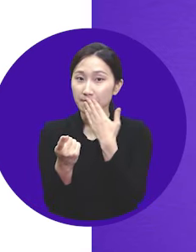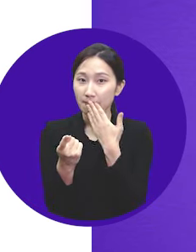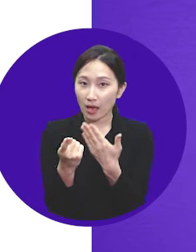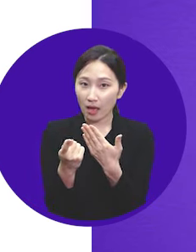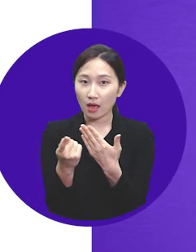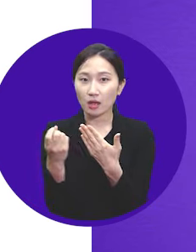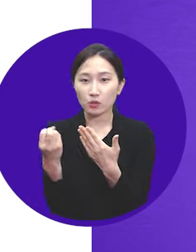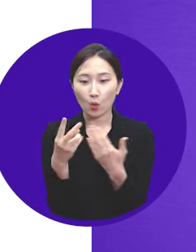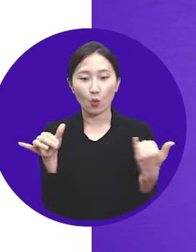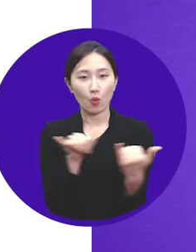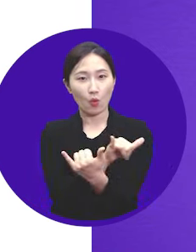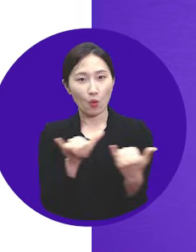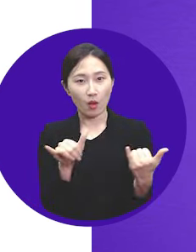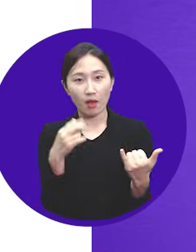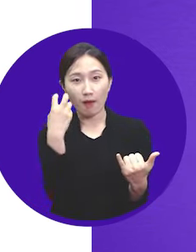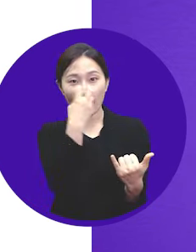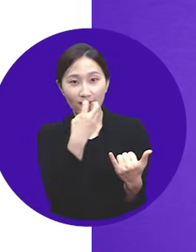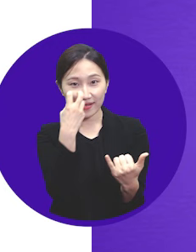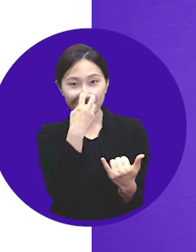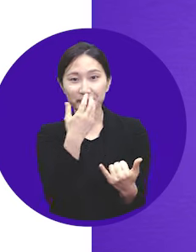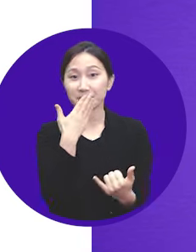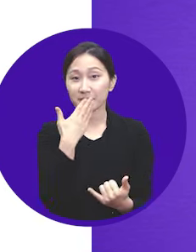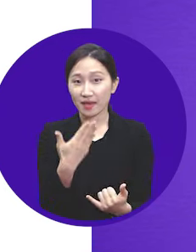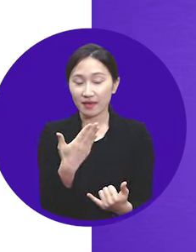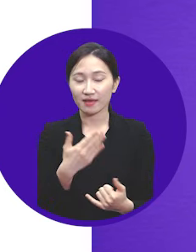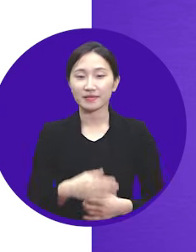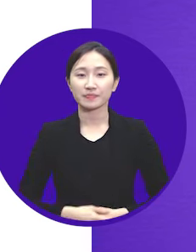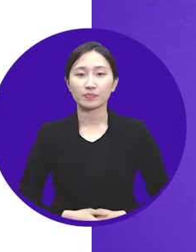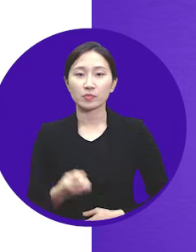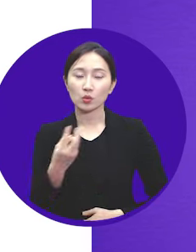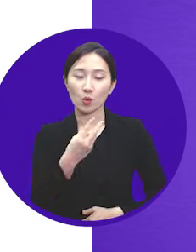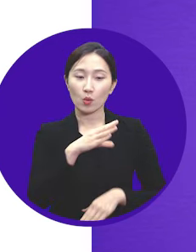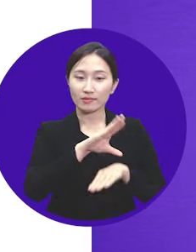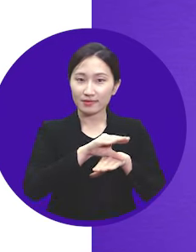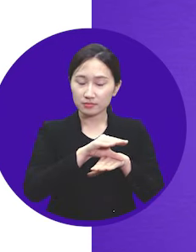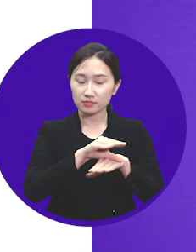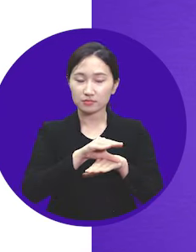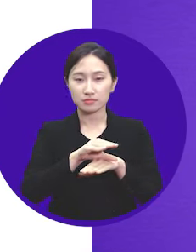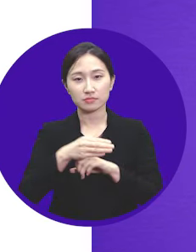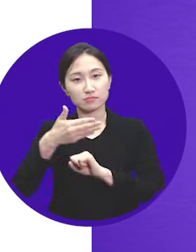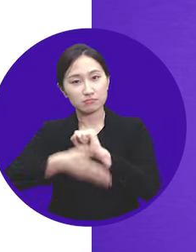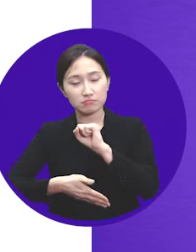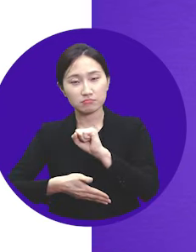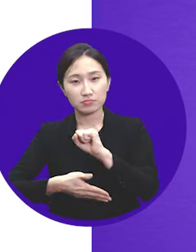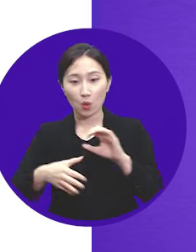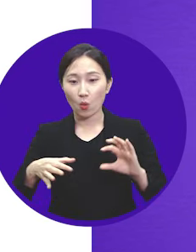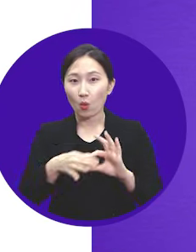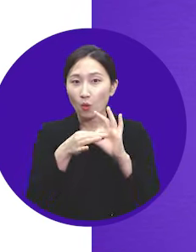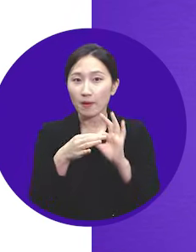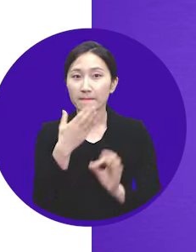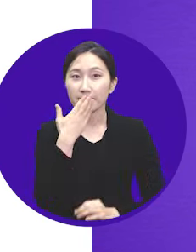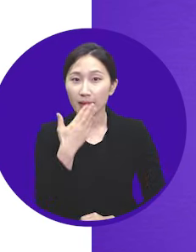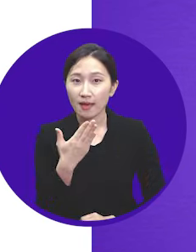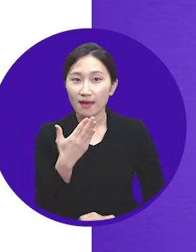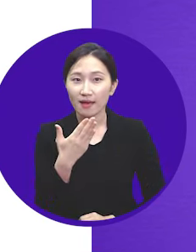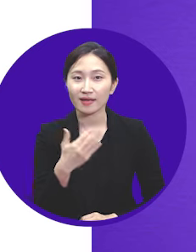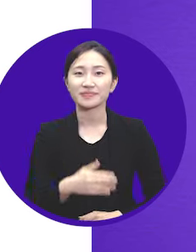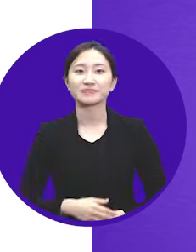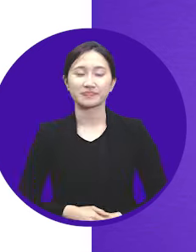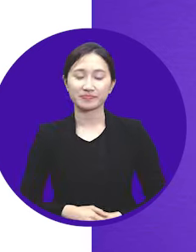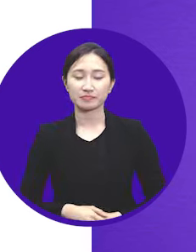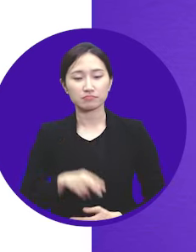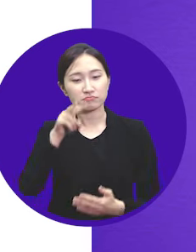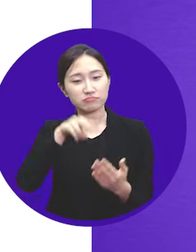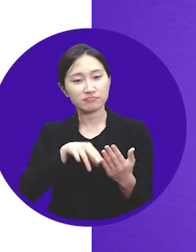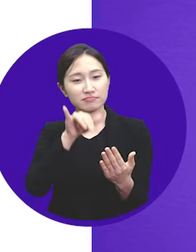허용하는지 영웅은 S샵에서 전화를 걸고 관리하도록 허용하는지 또 영웅은 S샵에서 기계 사진과 동영상에